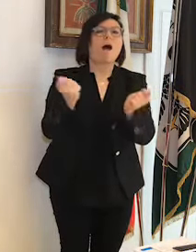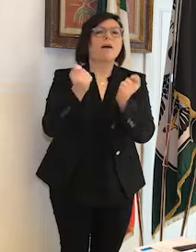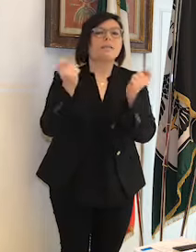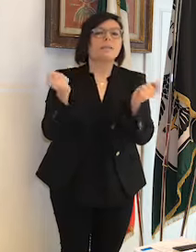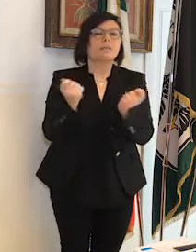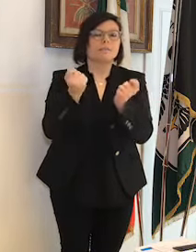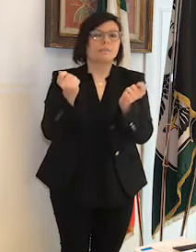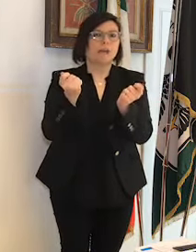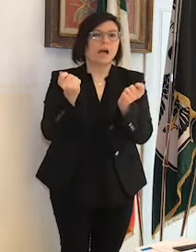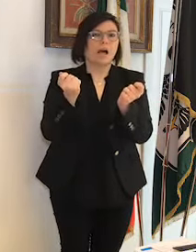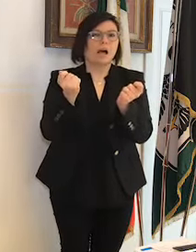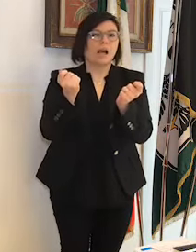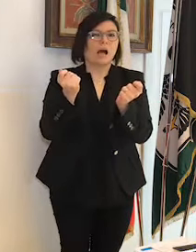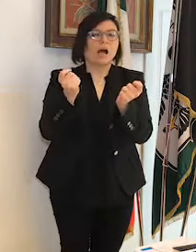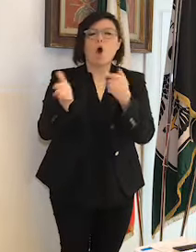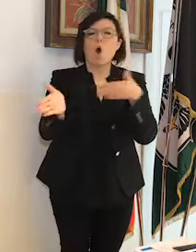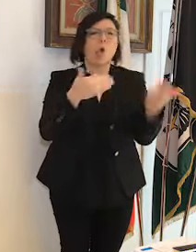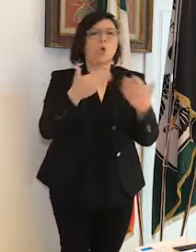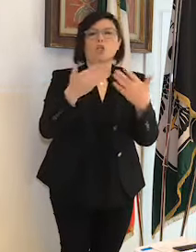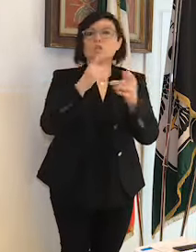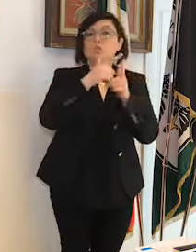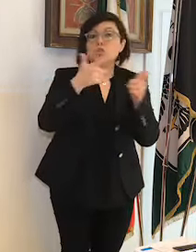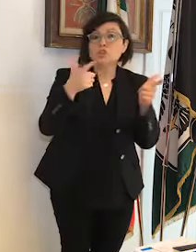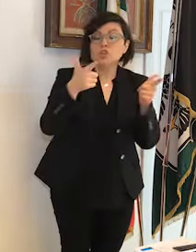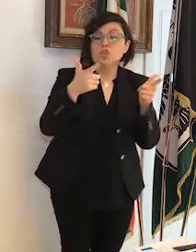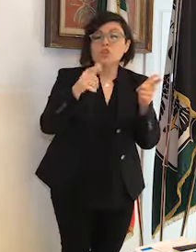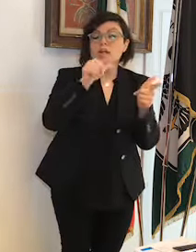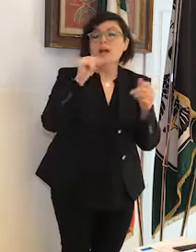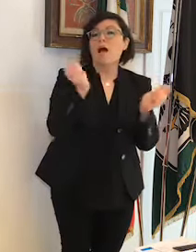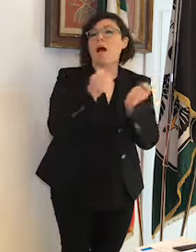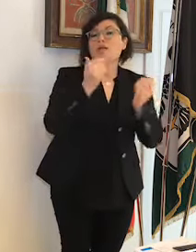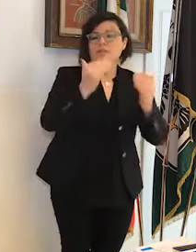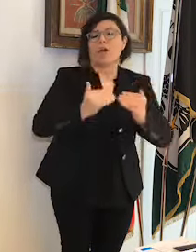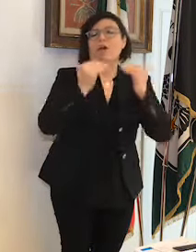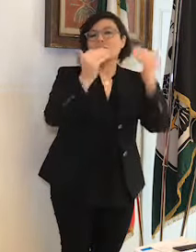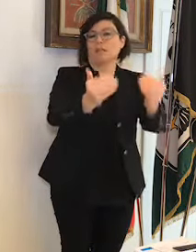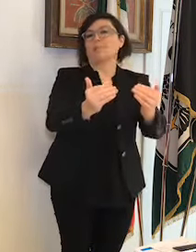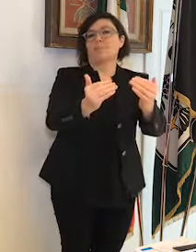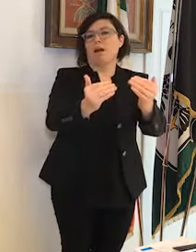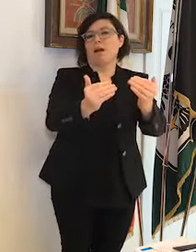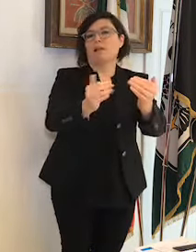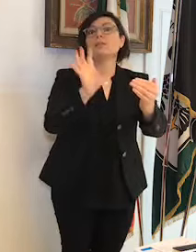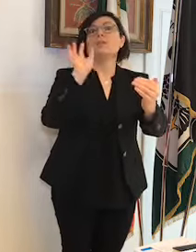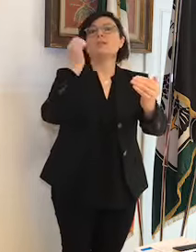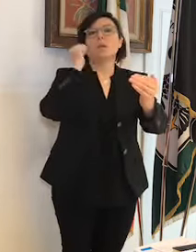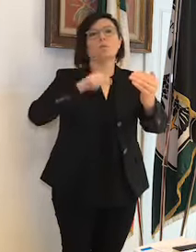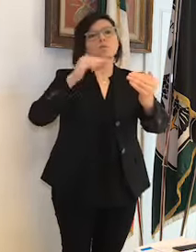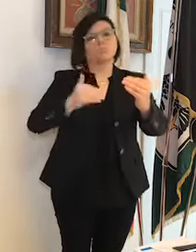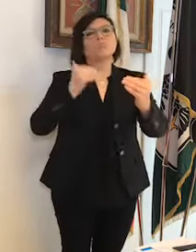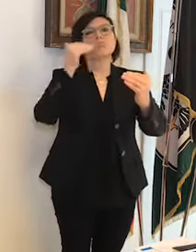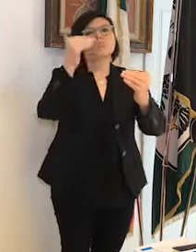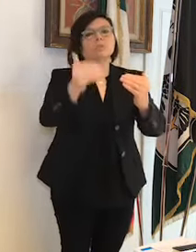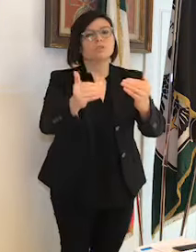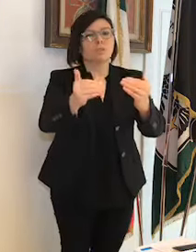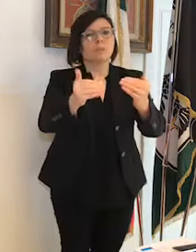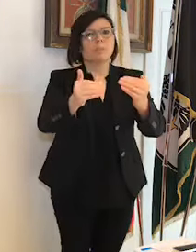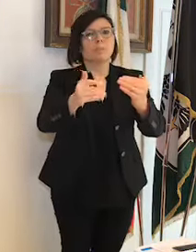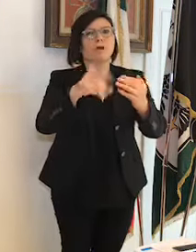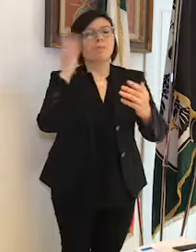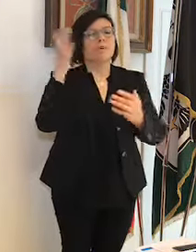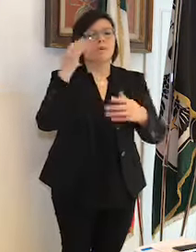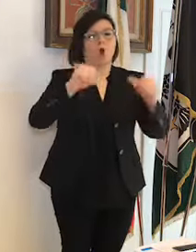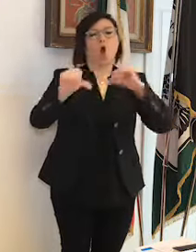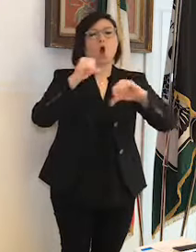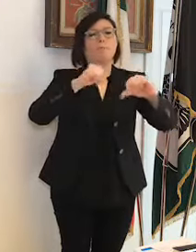non urgenti, tutte le attività differibili, non devono essere tutte le operazioni